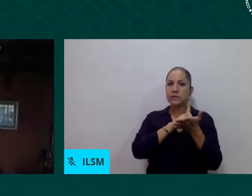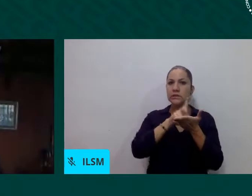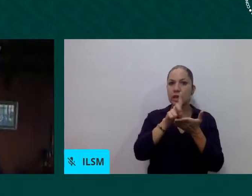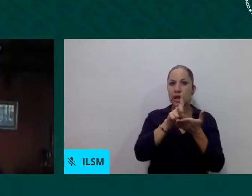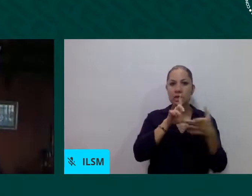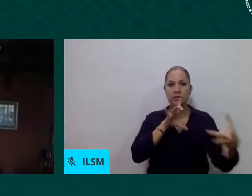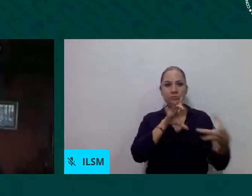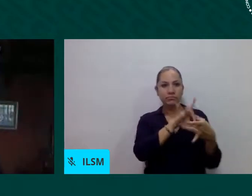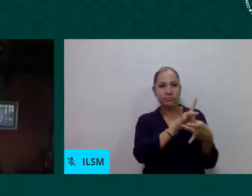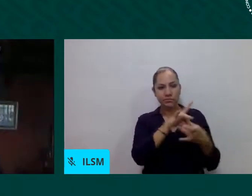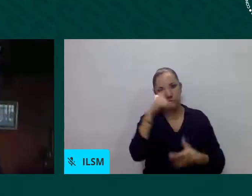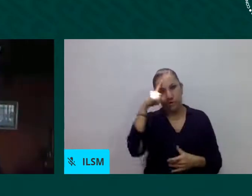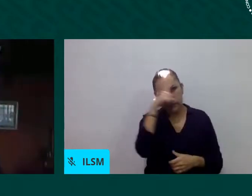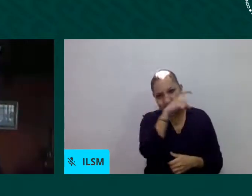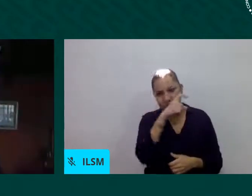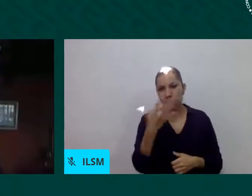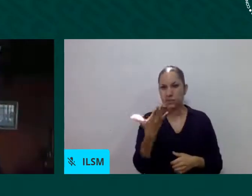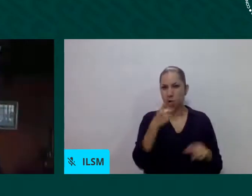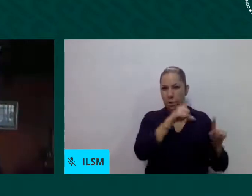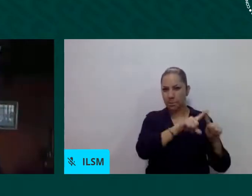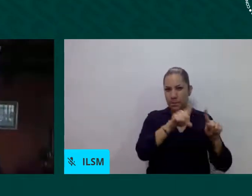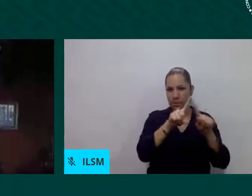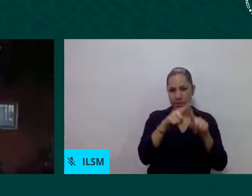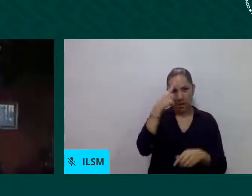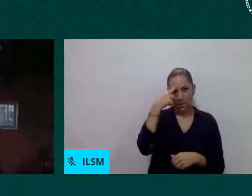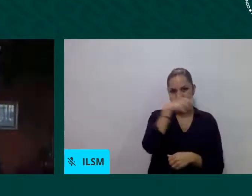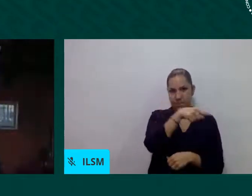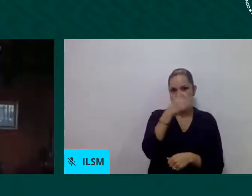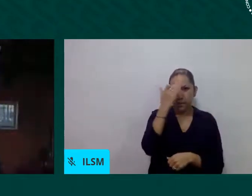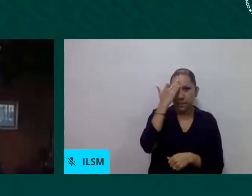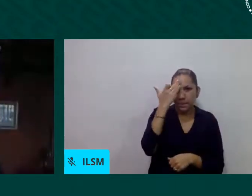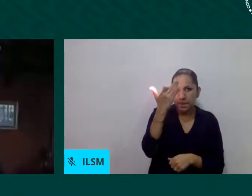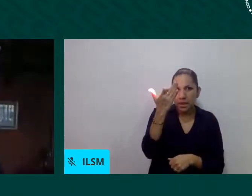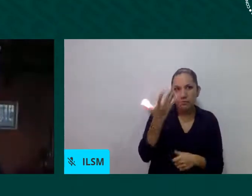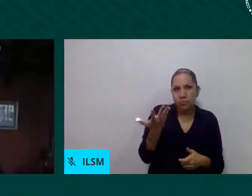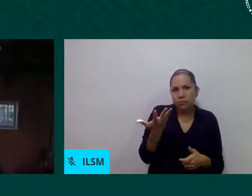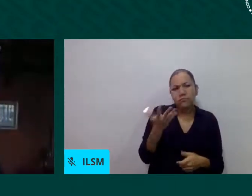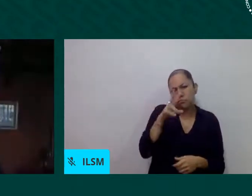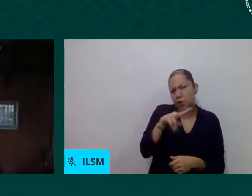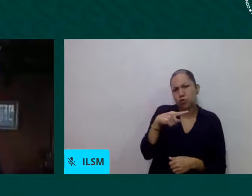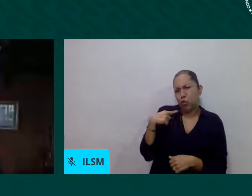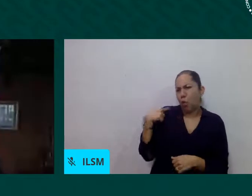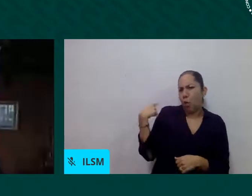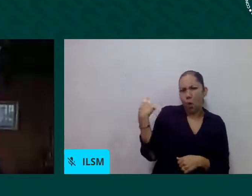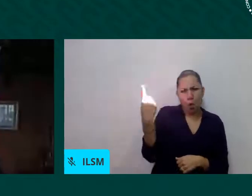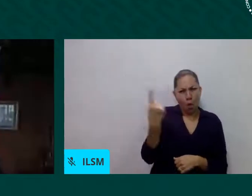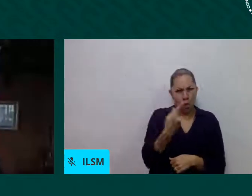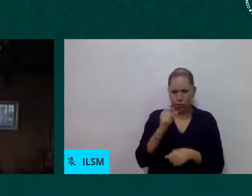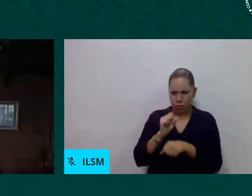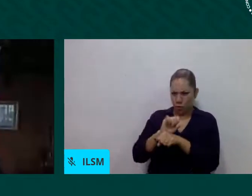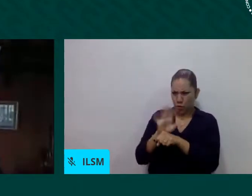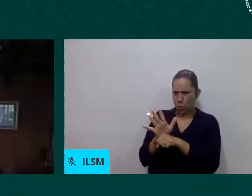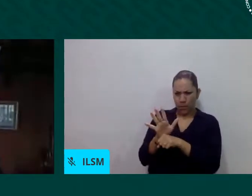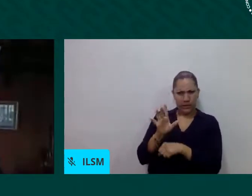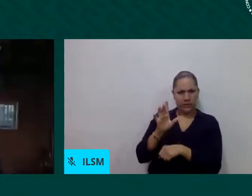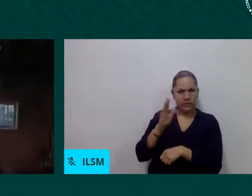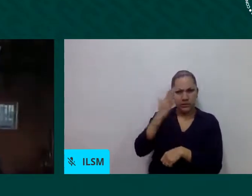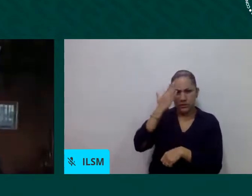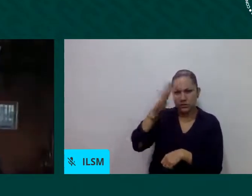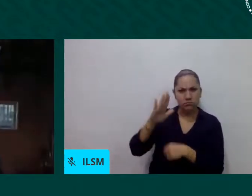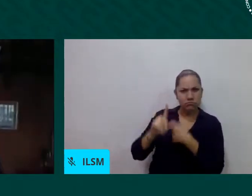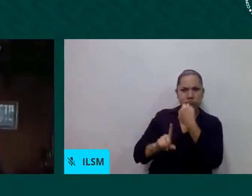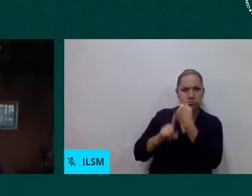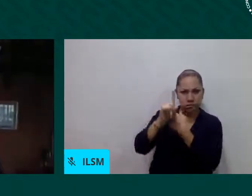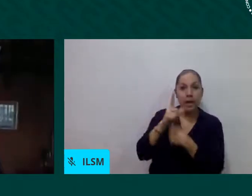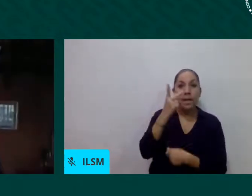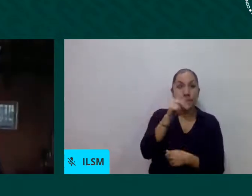todos con el COVID y especialmente a los más vulnerables, a ellos con mayor énfasis porque hay otras cuestiones afectivas